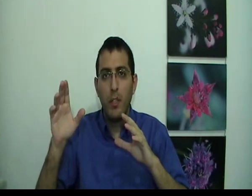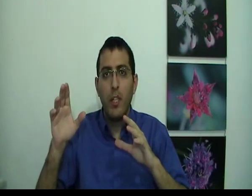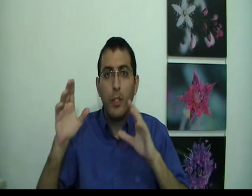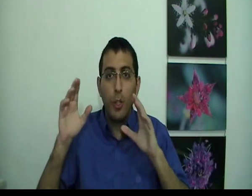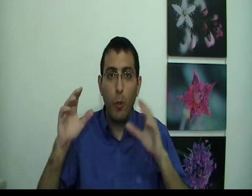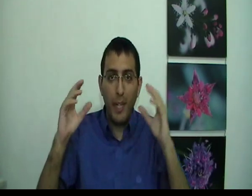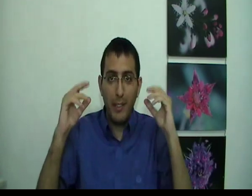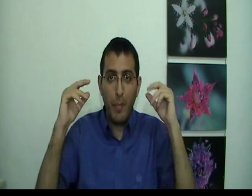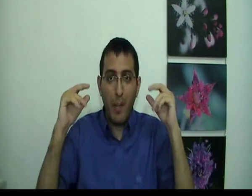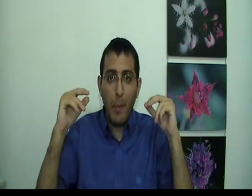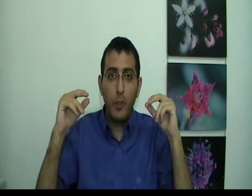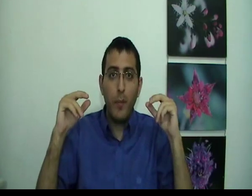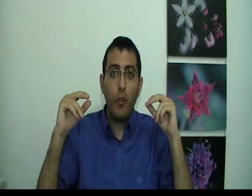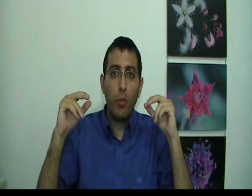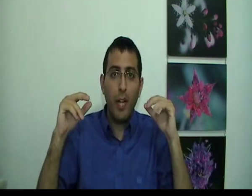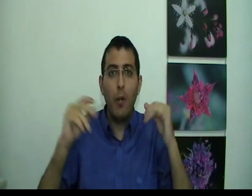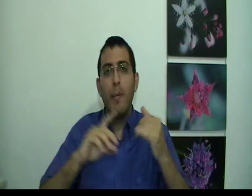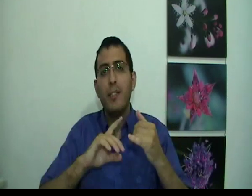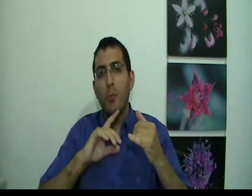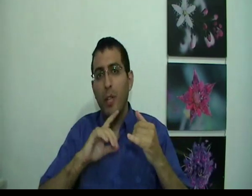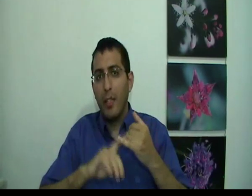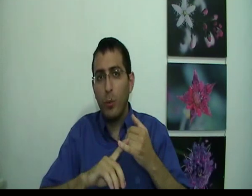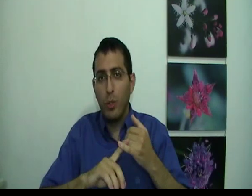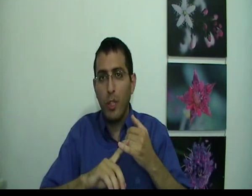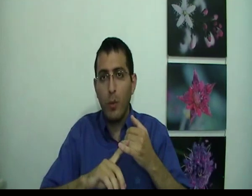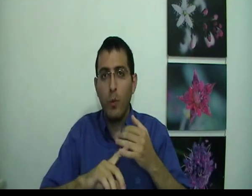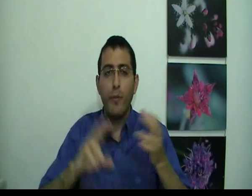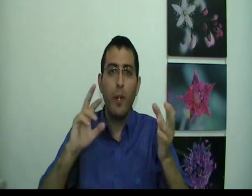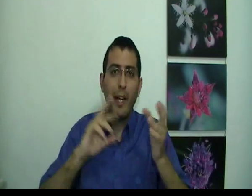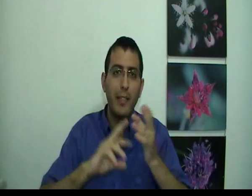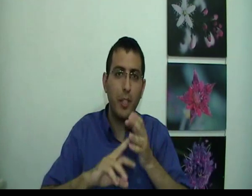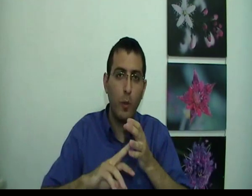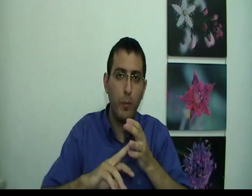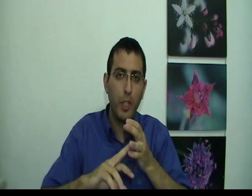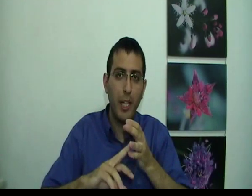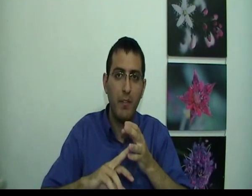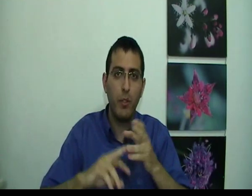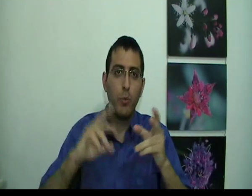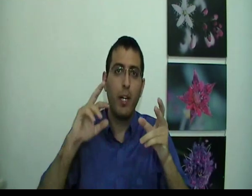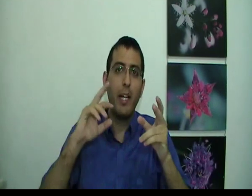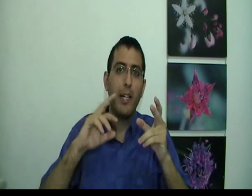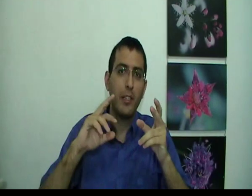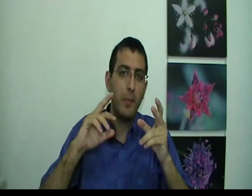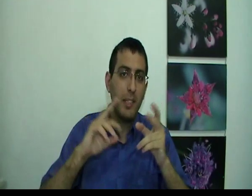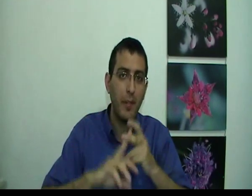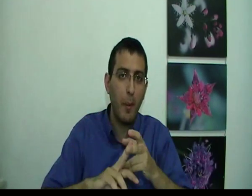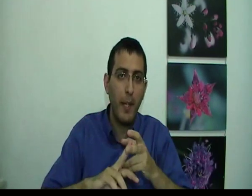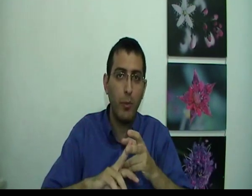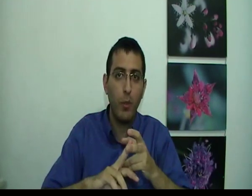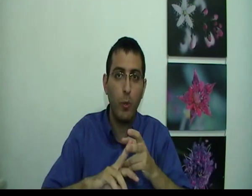שהוא בעצם ברמה מסוימת של תודעה הוא בעצם מודע לתחושות של הגוף הוא אחראי לזה שהגוף המשיך לעבוד הוא אחראי לכך שאם יש רפה בבית הוא יקום